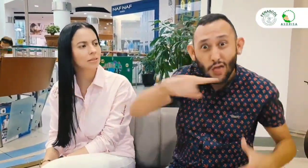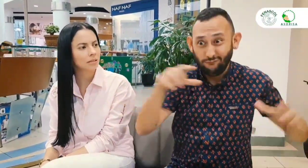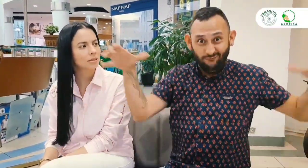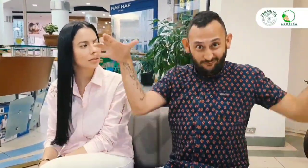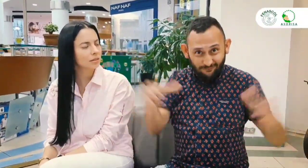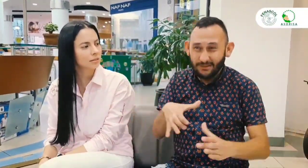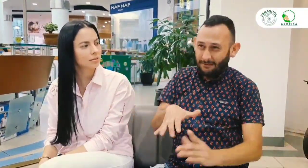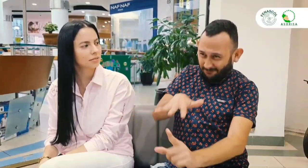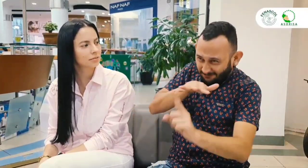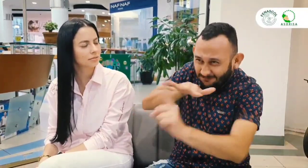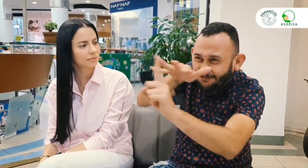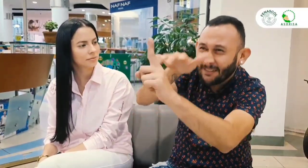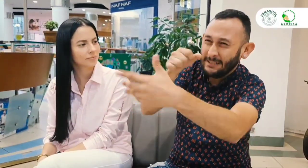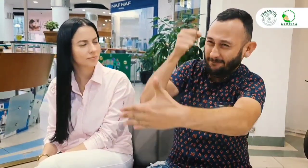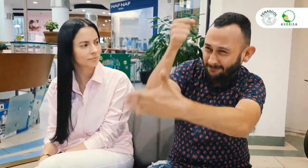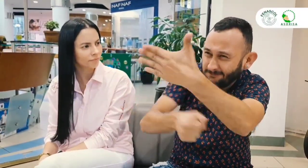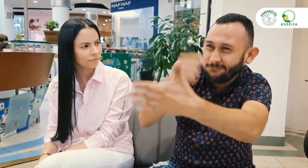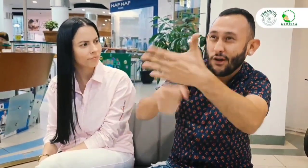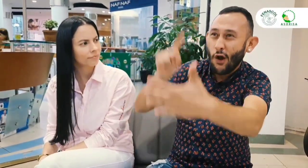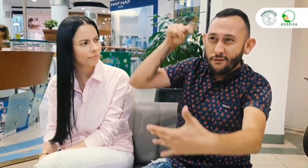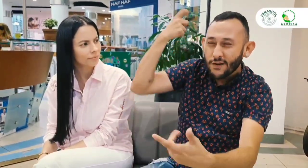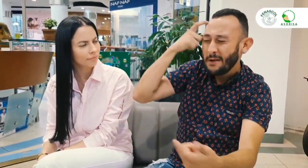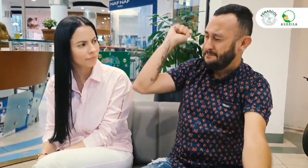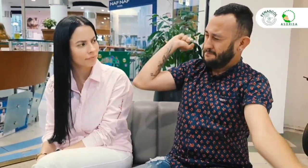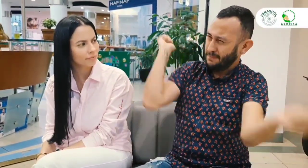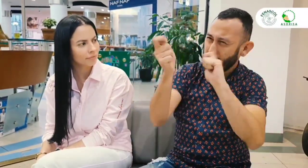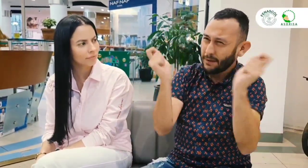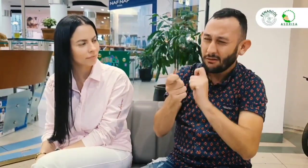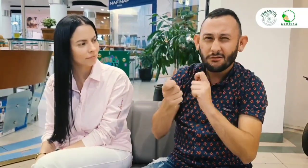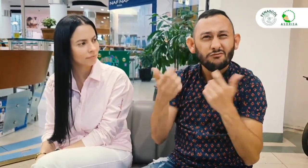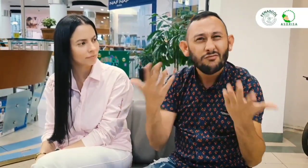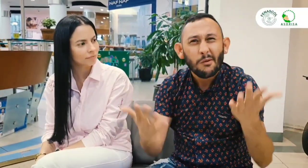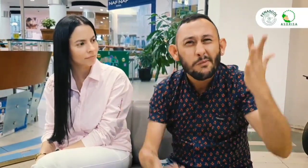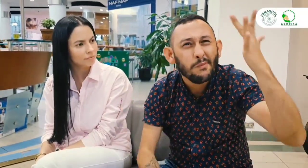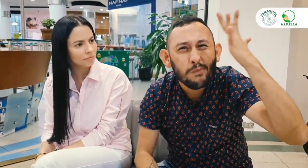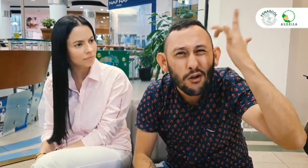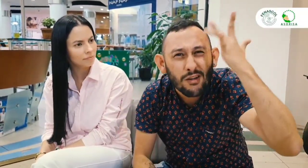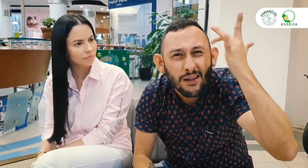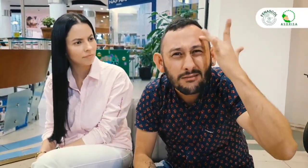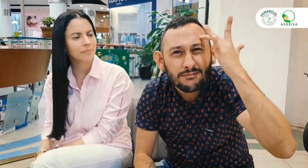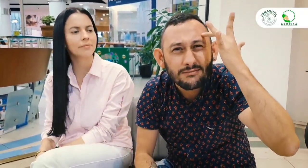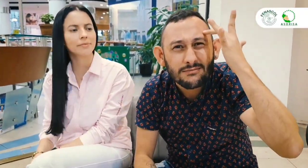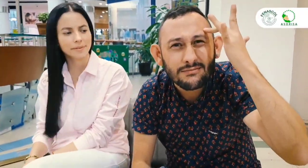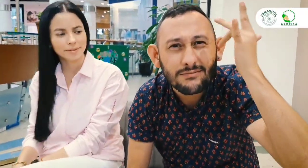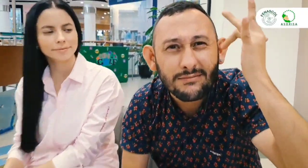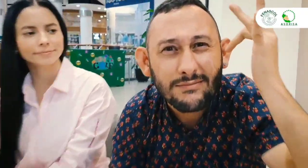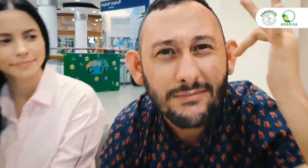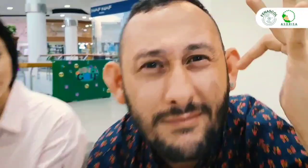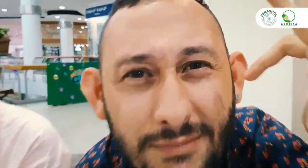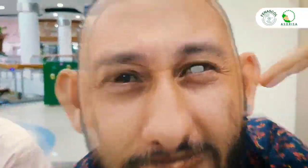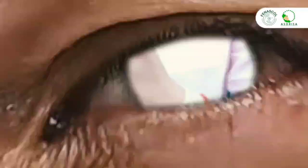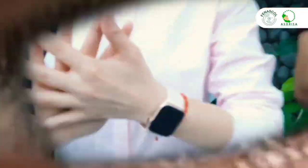también. Todos juntos podemos incidir, insistir para que el gobierno cambie. Todo esto porque